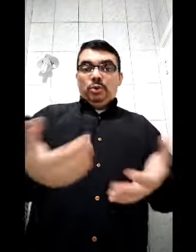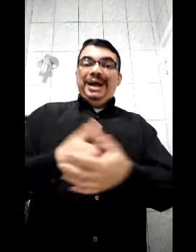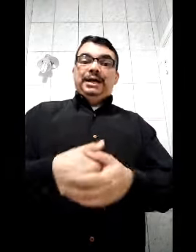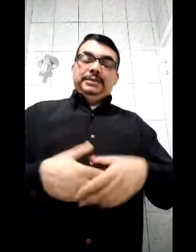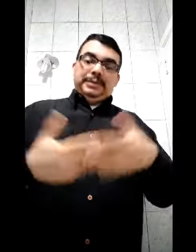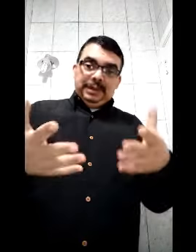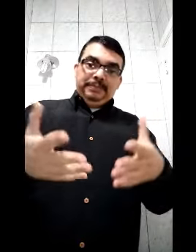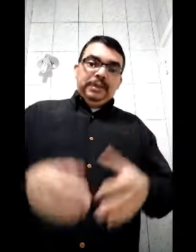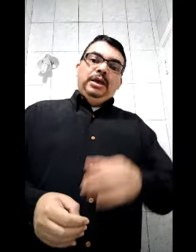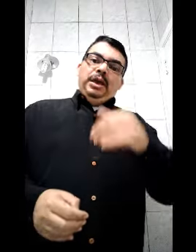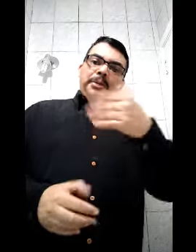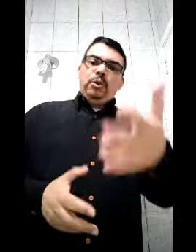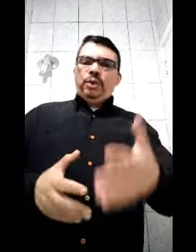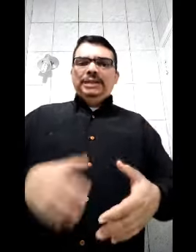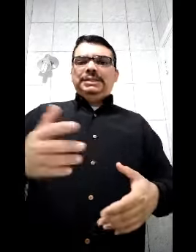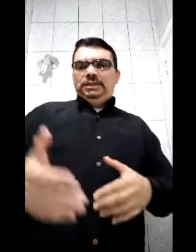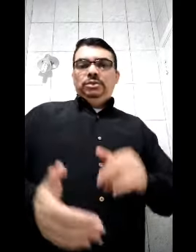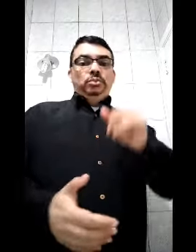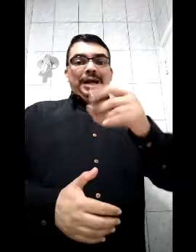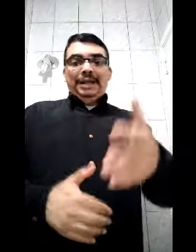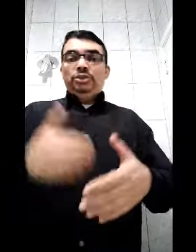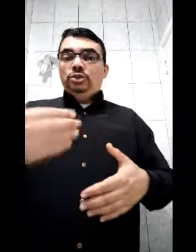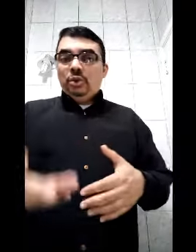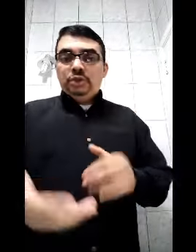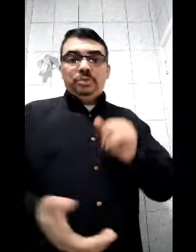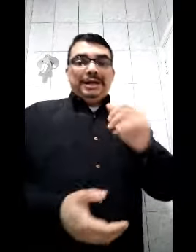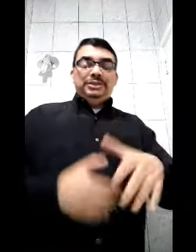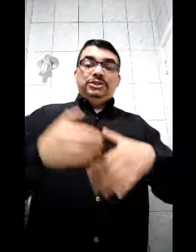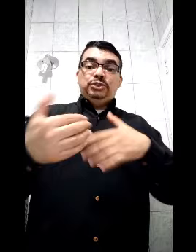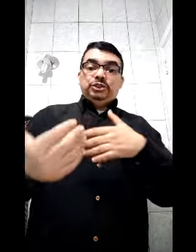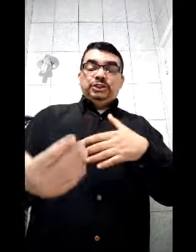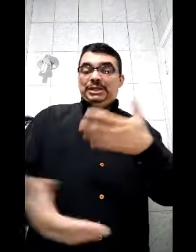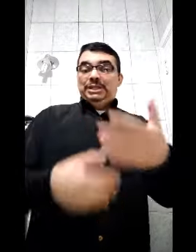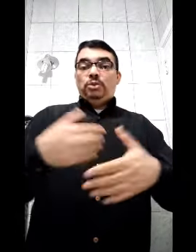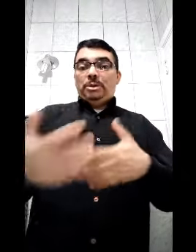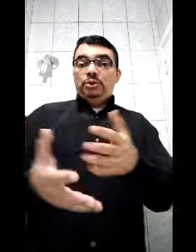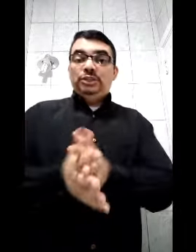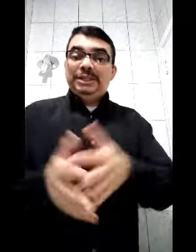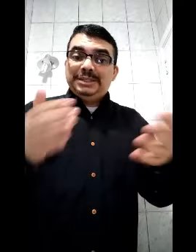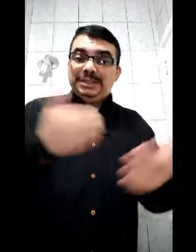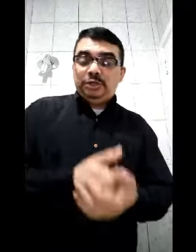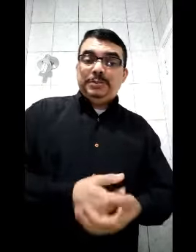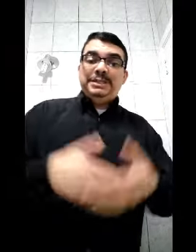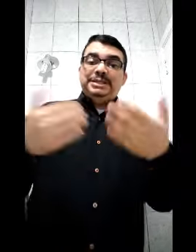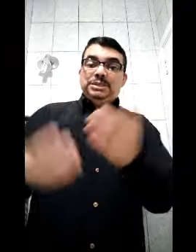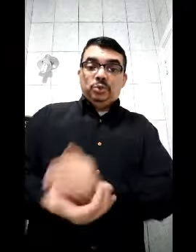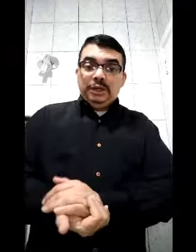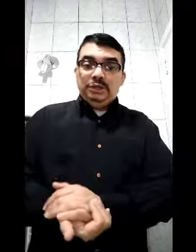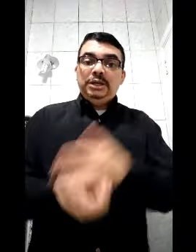doar, né? É procurar, sim, uma casa de idosos, uma casa de criança que toma conta de crianças que são especialistas que são doentes.